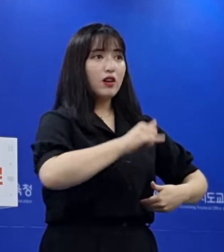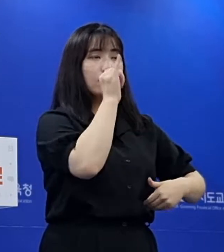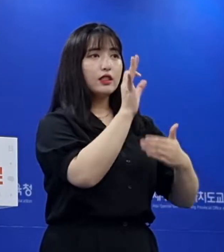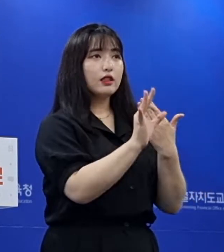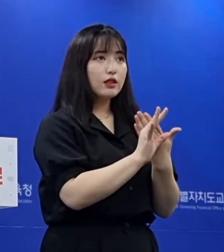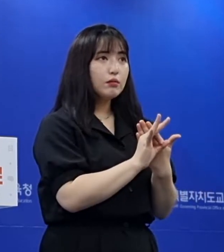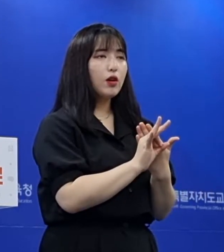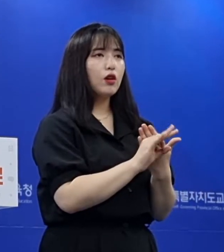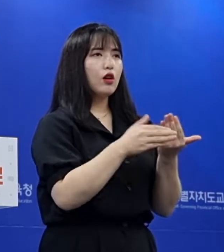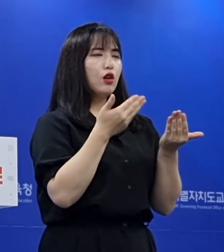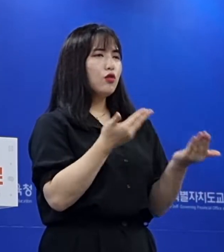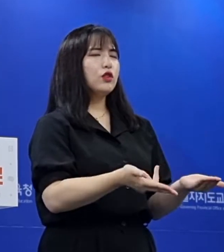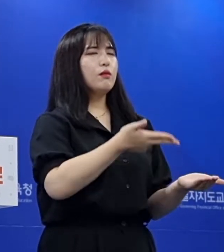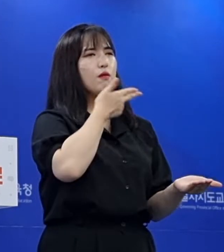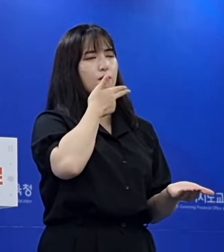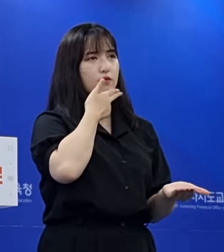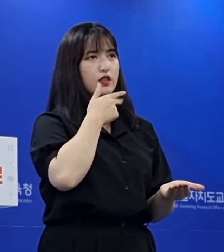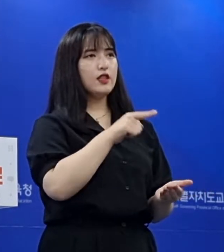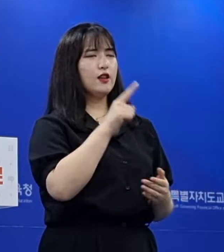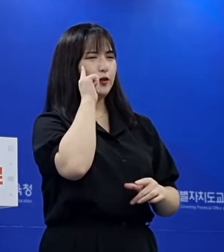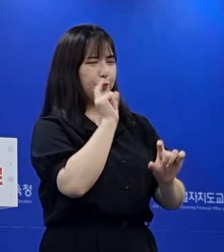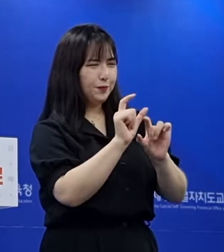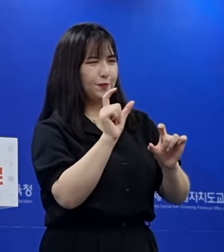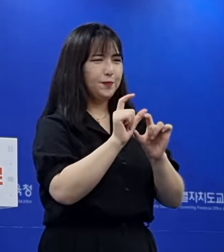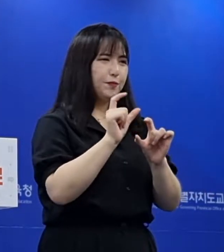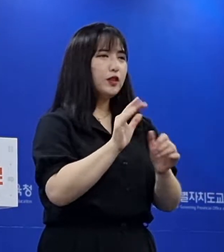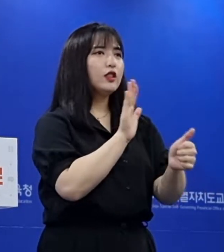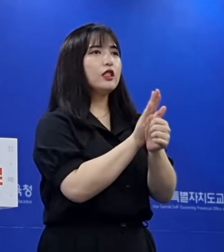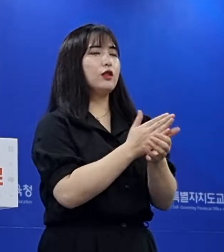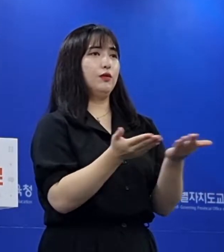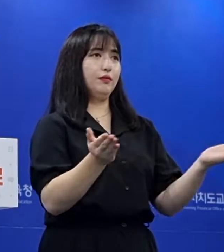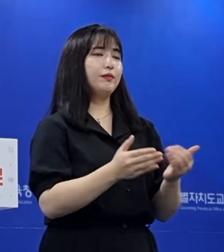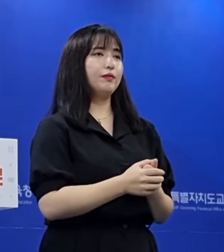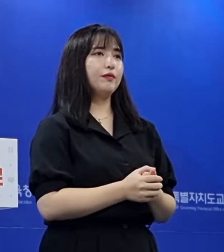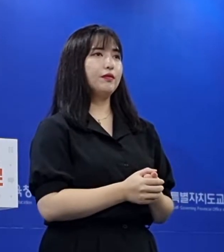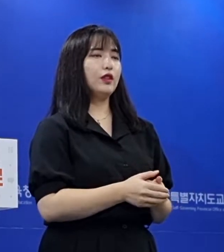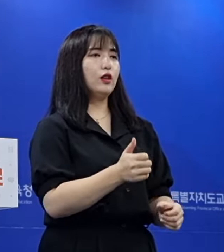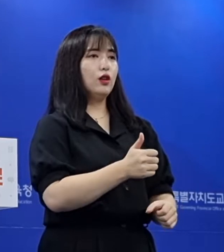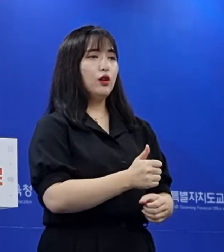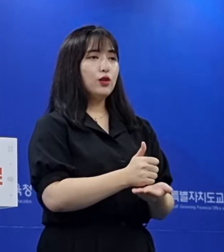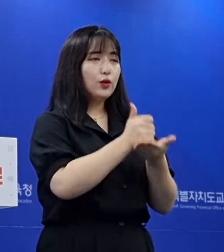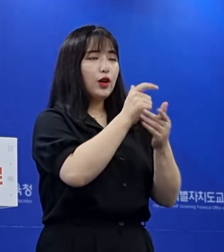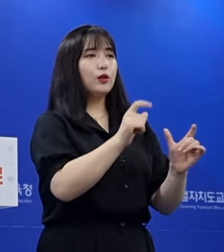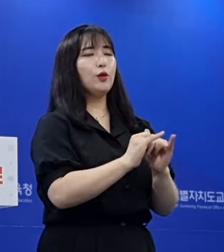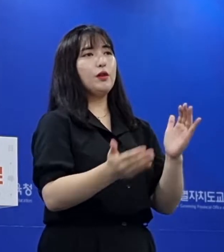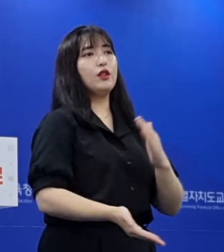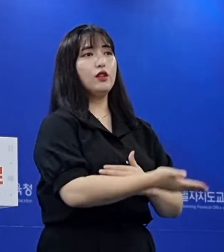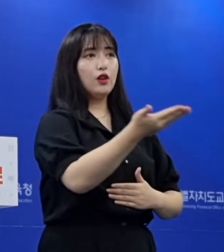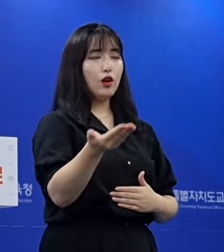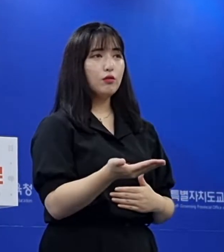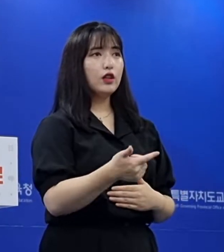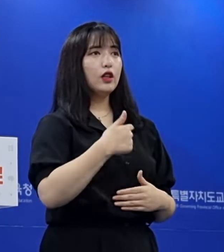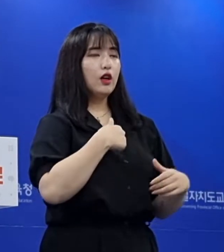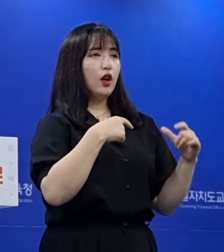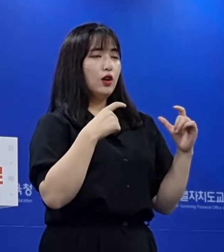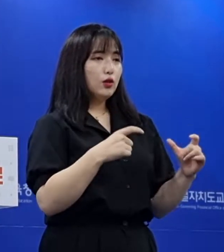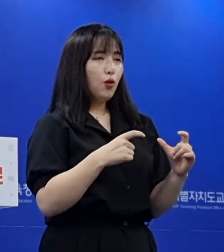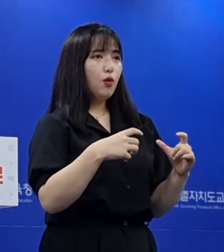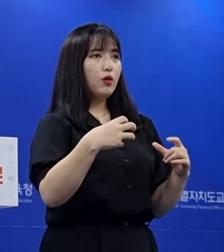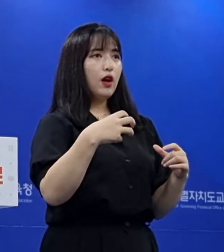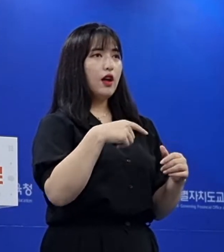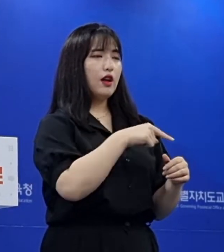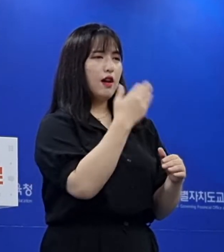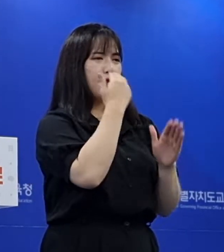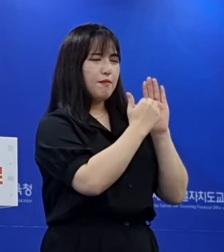있다면 쉬지 않고 이를 강구하여 지원해 나갈 것입니다. 존경하는 도민 여러분 정부와 도의 방향 대응만으로는